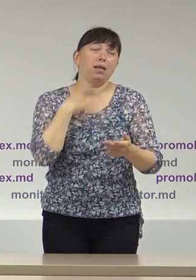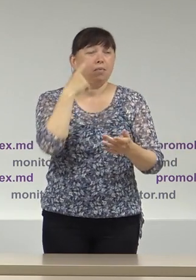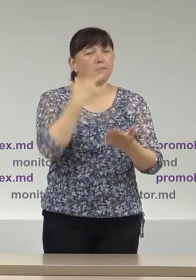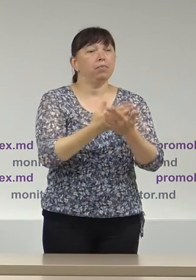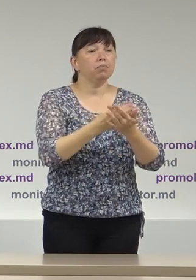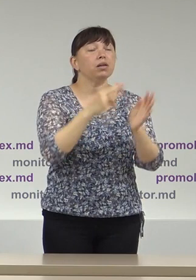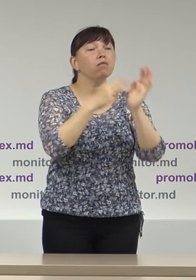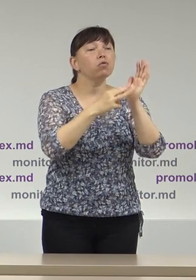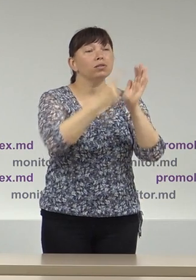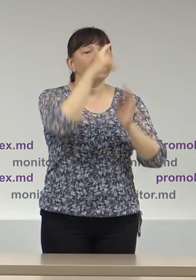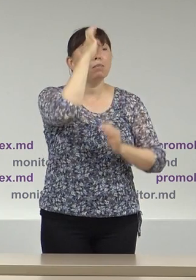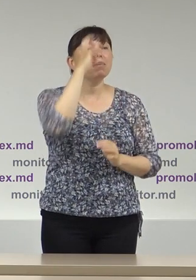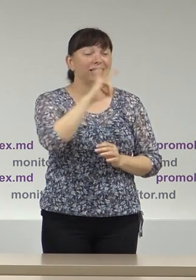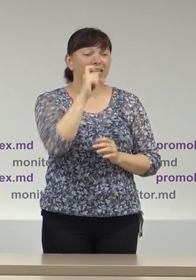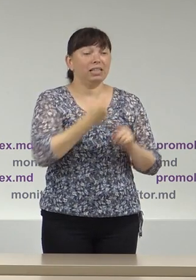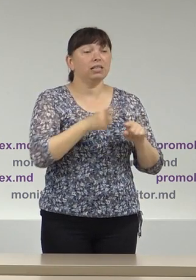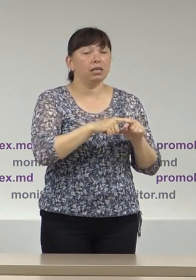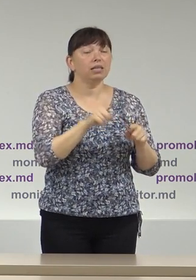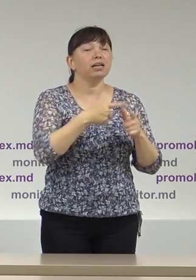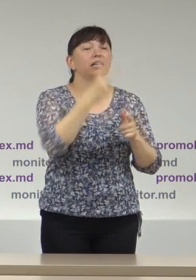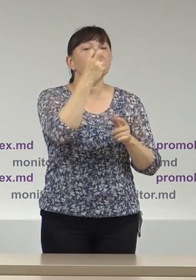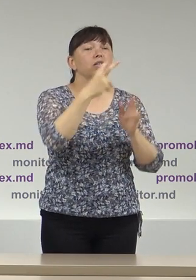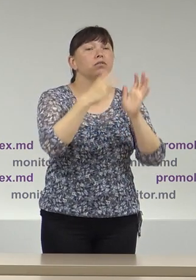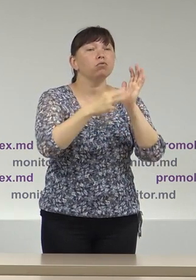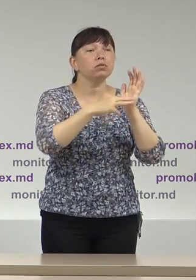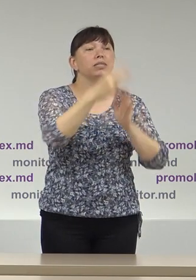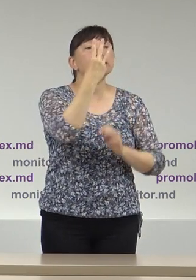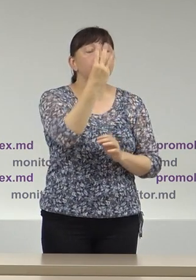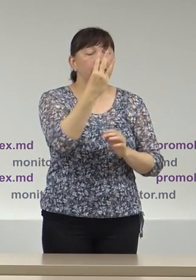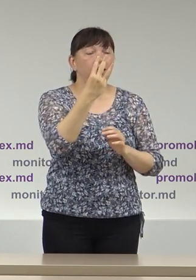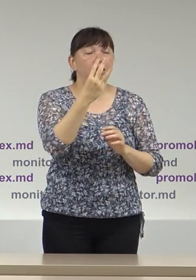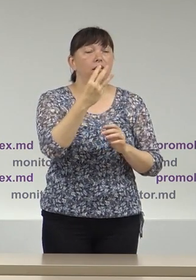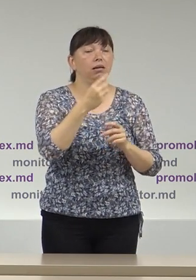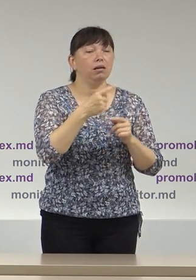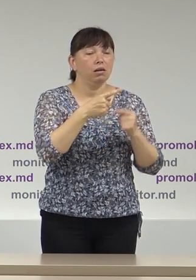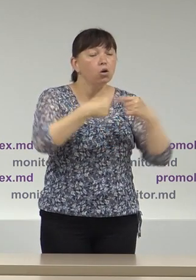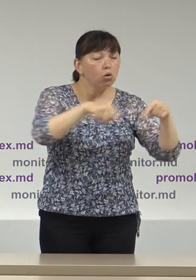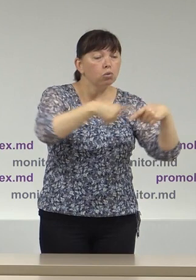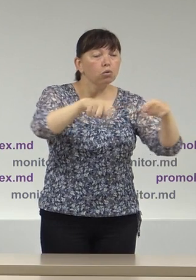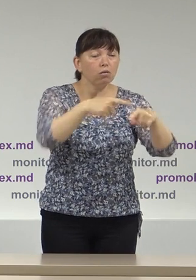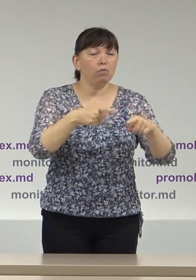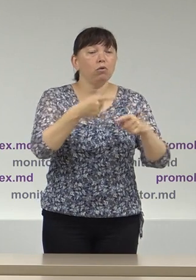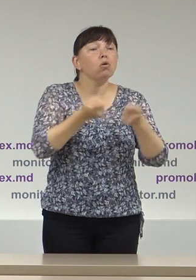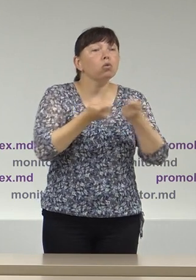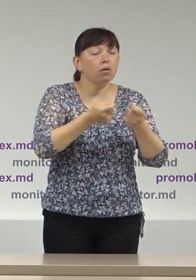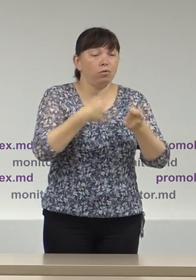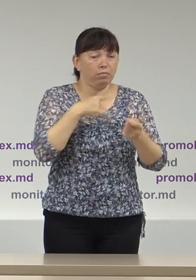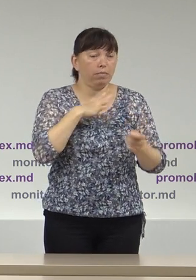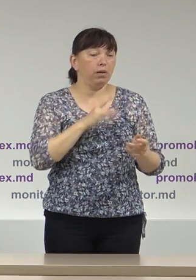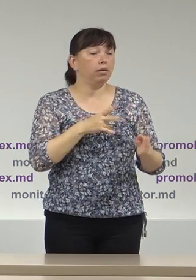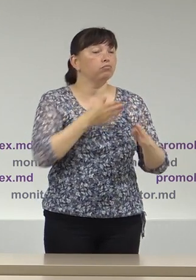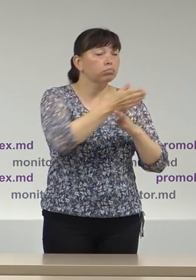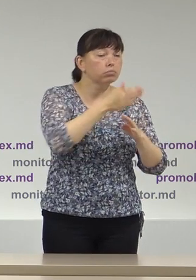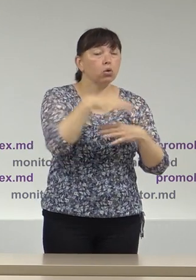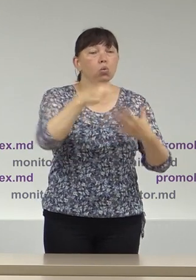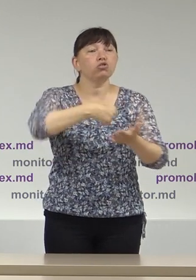81% sau 283 de administrații publice locale vizitate acestea au